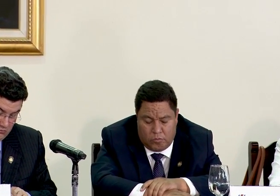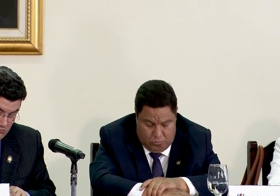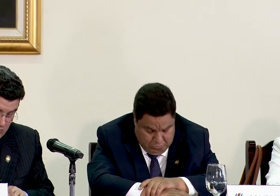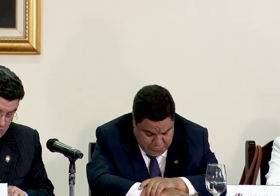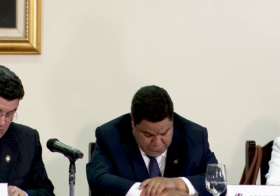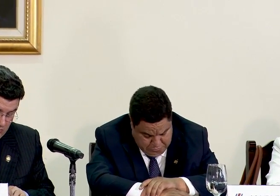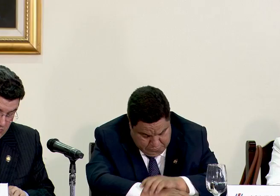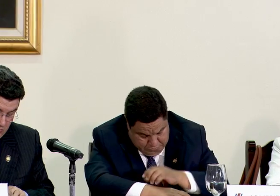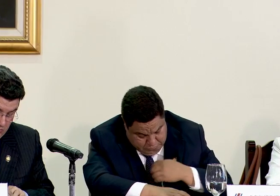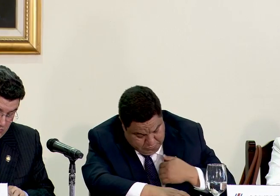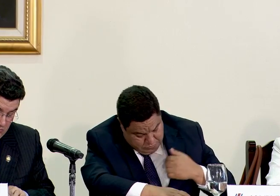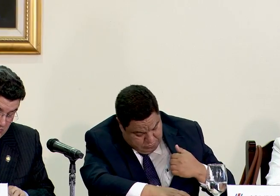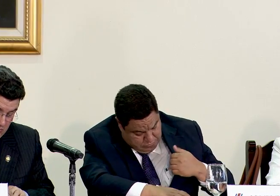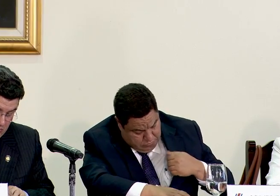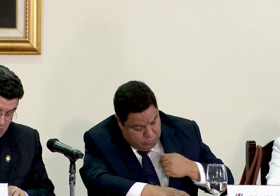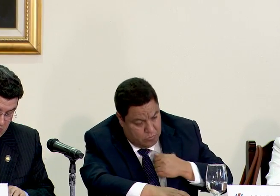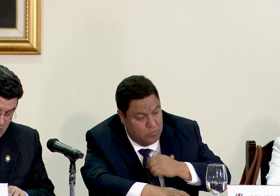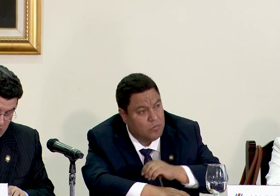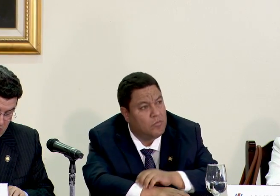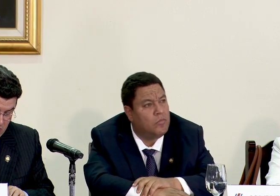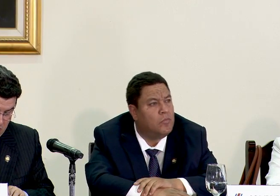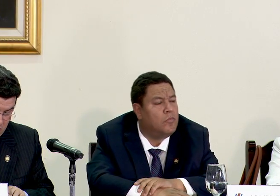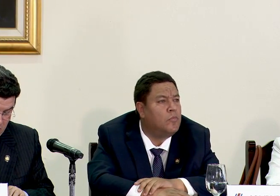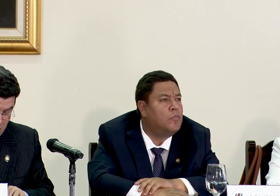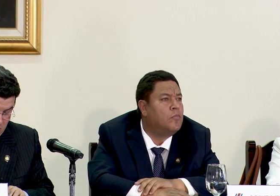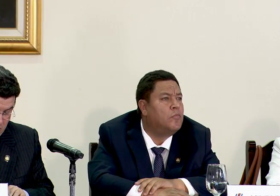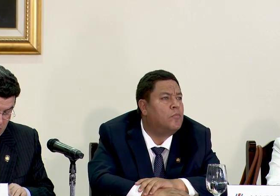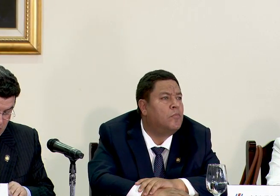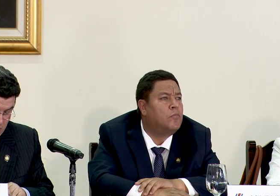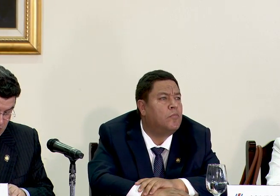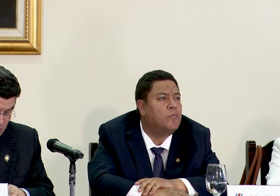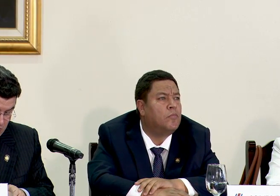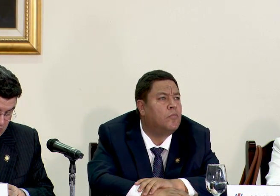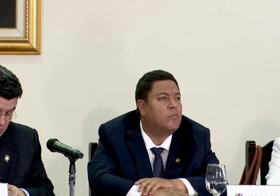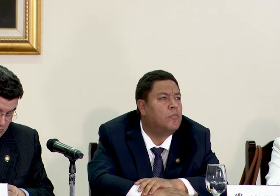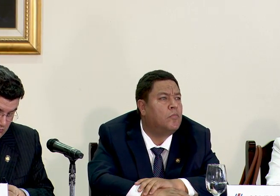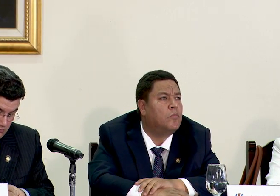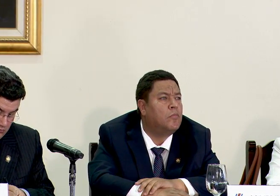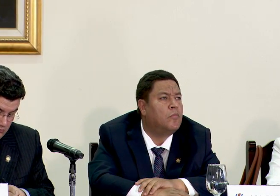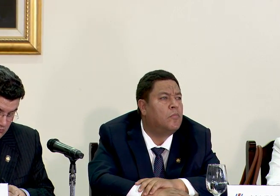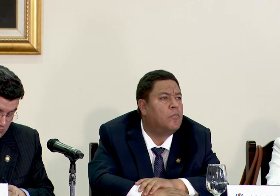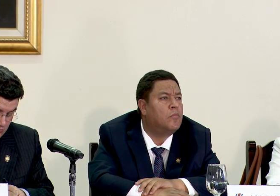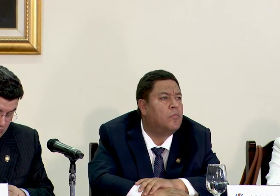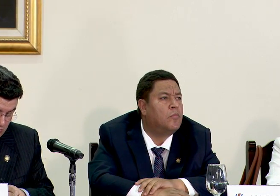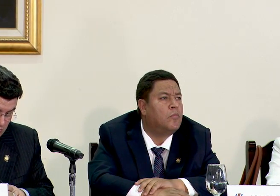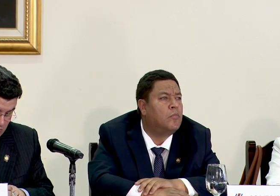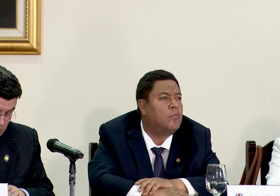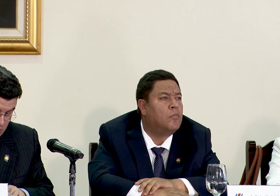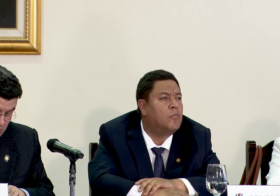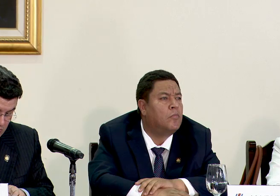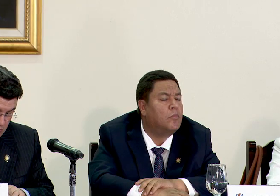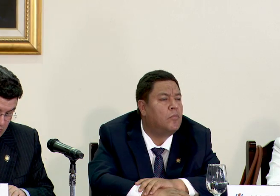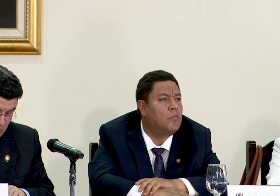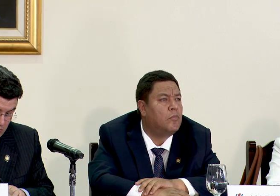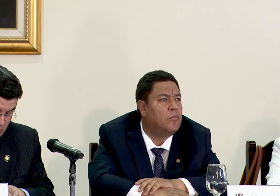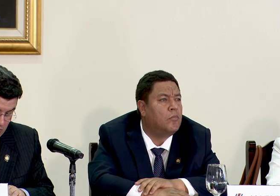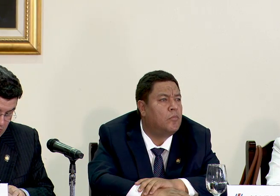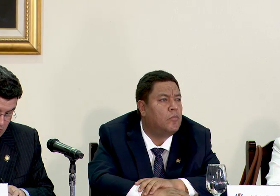sería uno de los nombres que suenan más fuertes para el viceministerio del MOP es el de Lisa Castillo